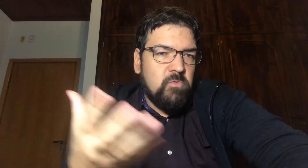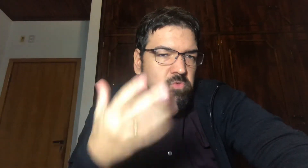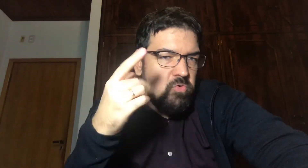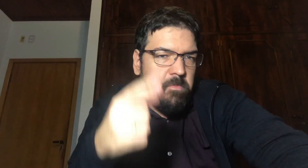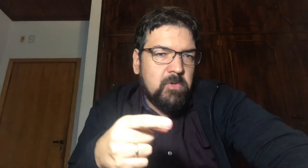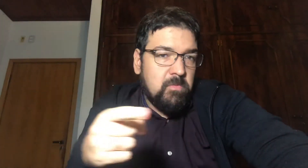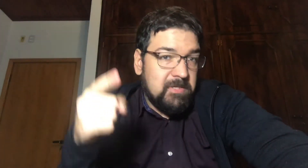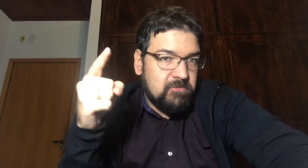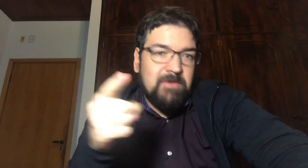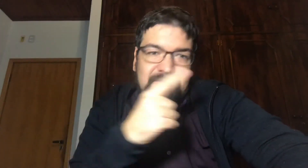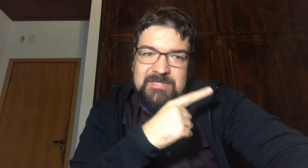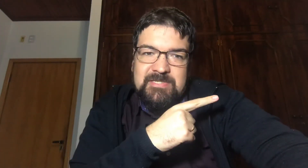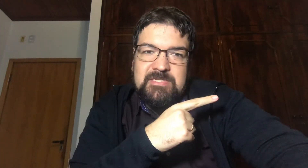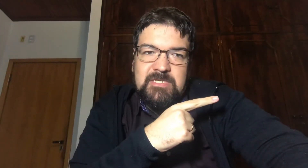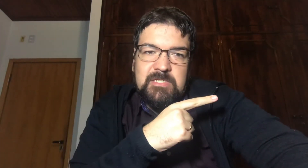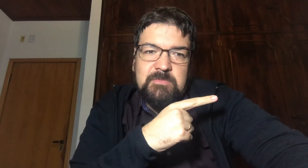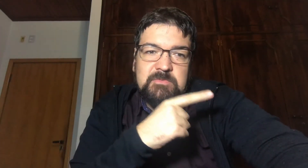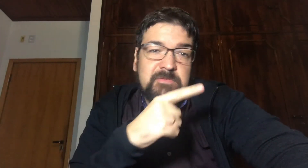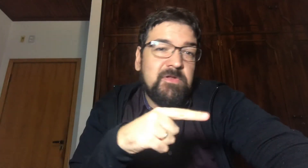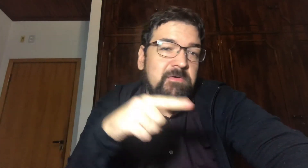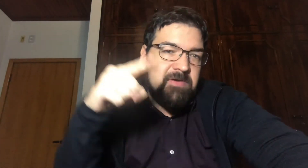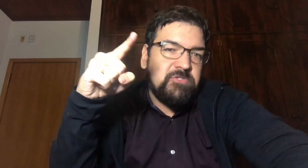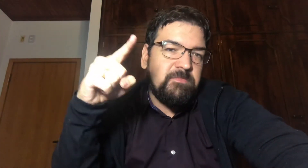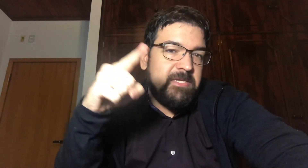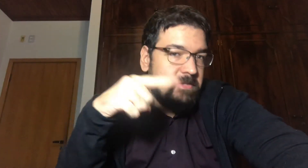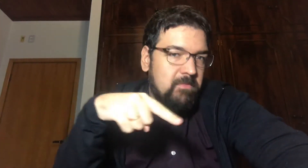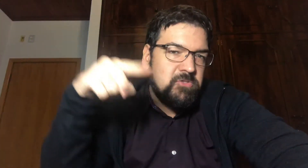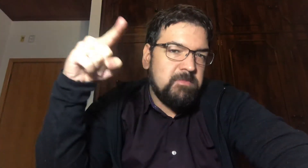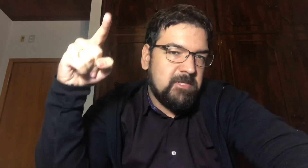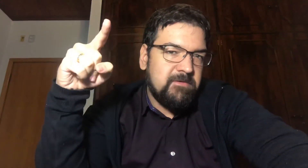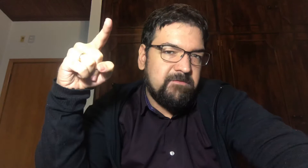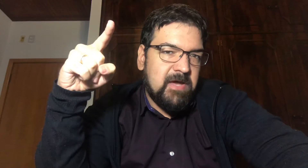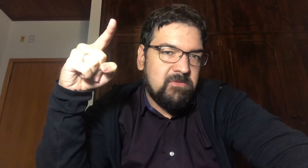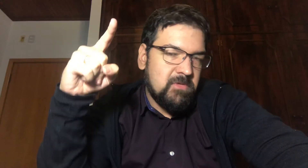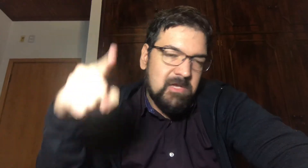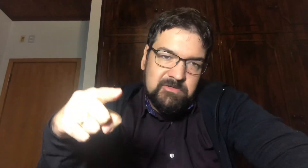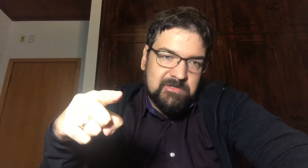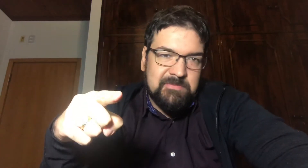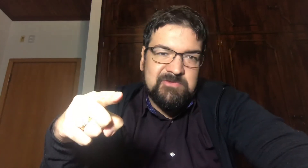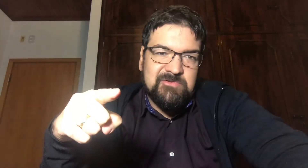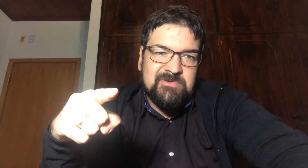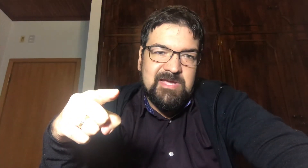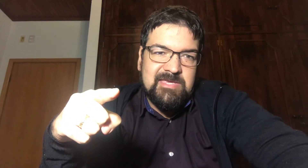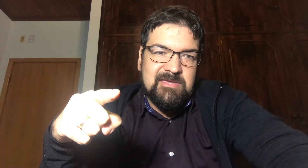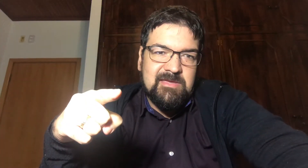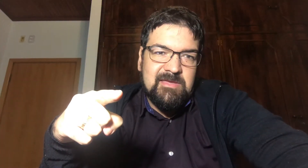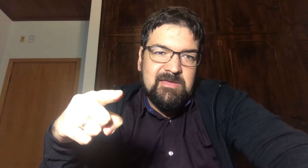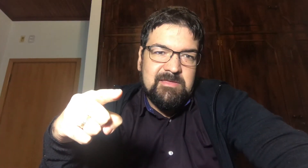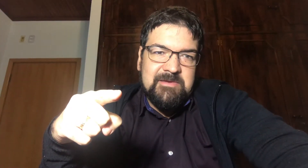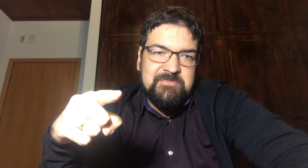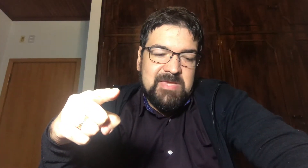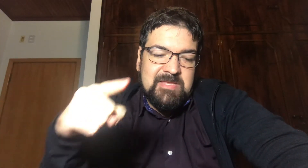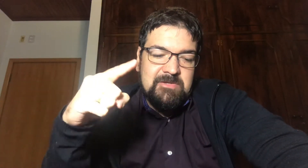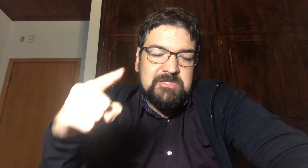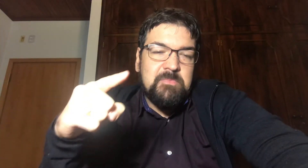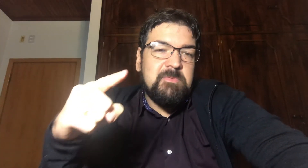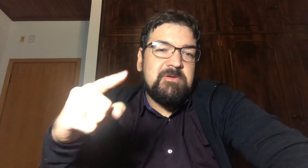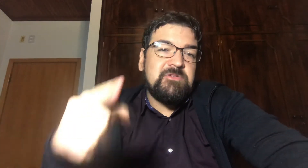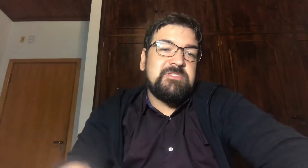fundo duplo Que o Bitcoin fez esses dias mesmo E eu falei, vai subir Deu uma subida de fato Só que depois voltou a cair Então esse que é o problema Nós